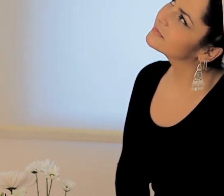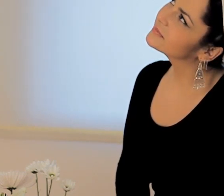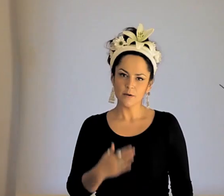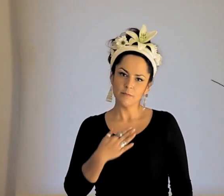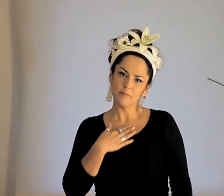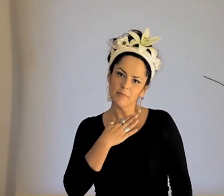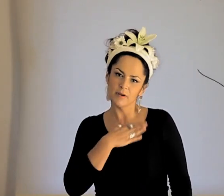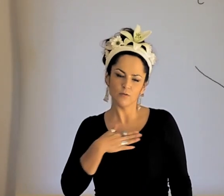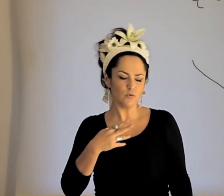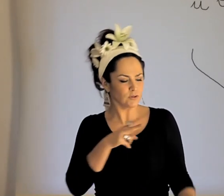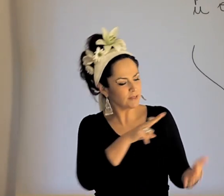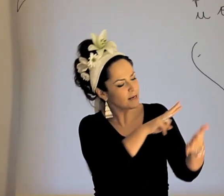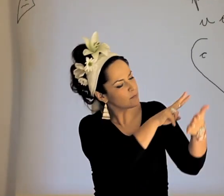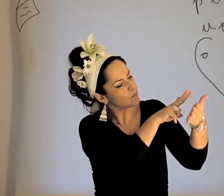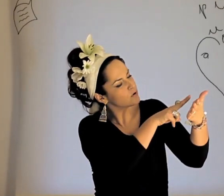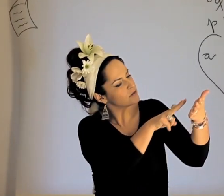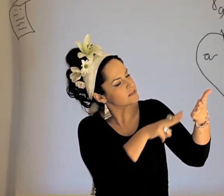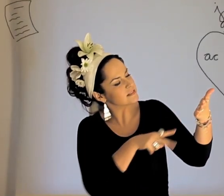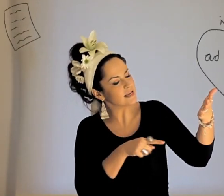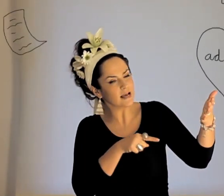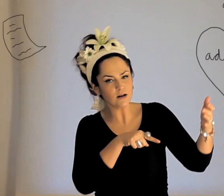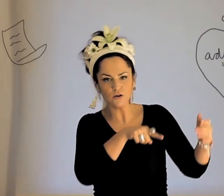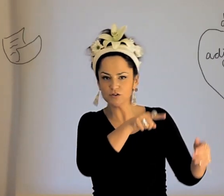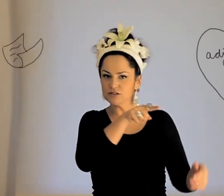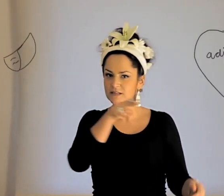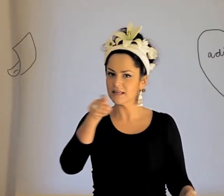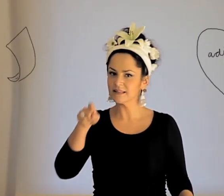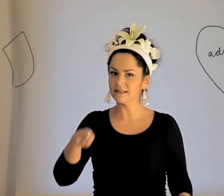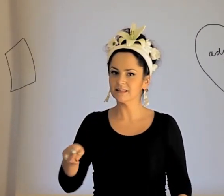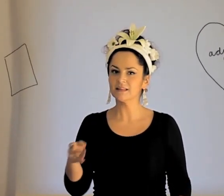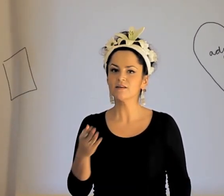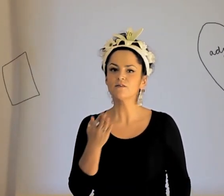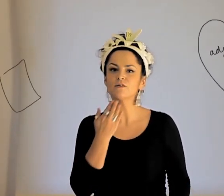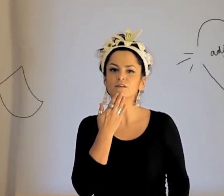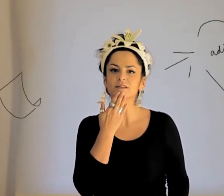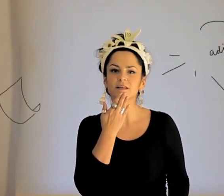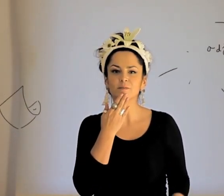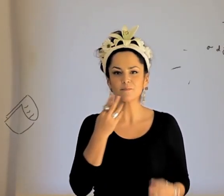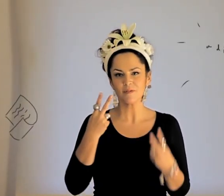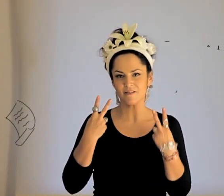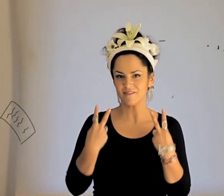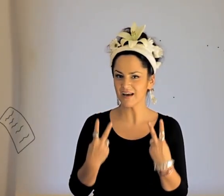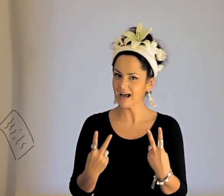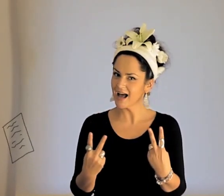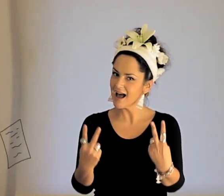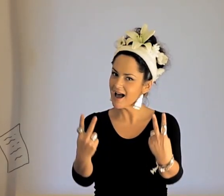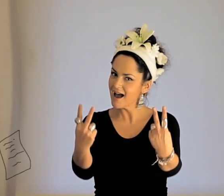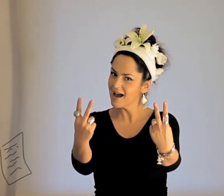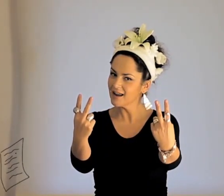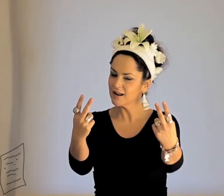Me gusta la poesía, los adjetivos también en viajar